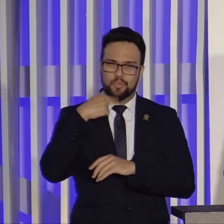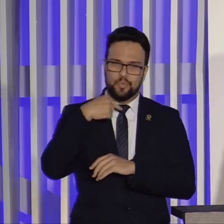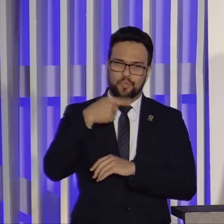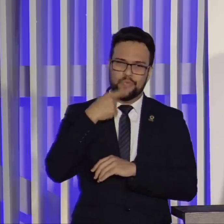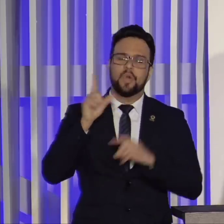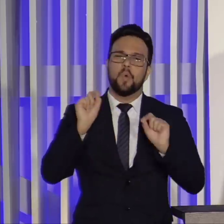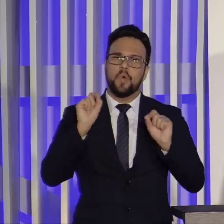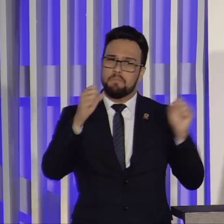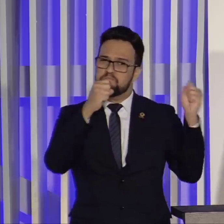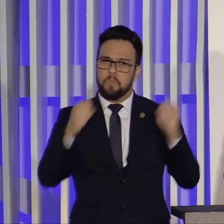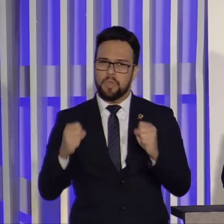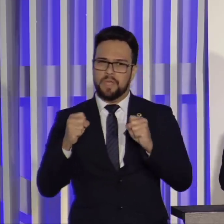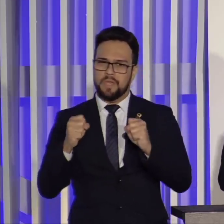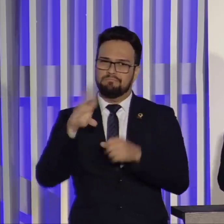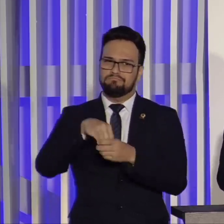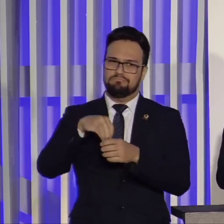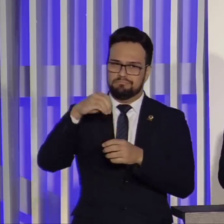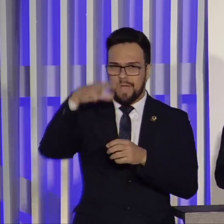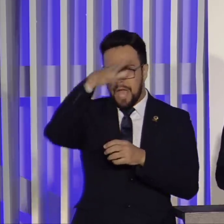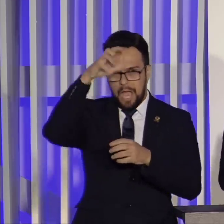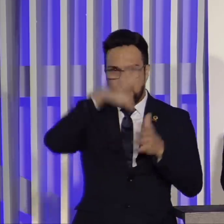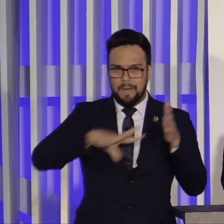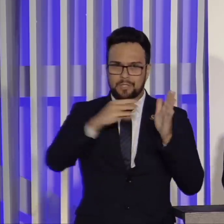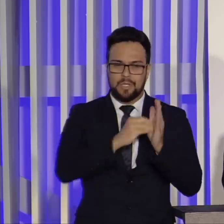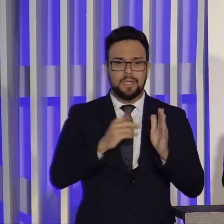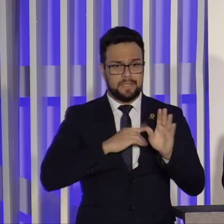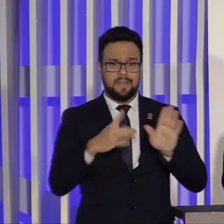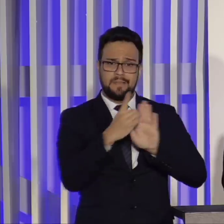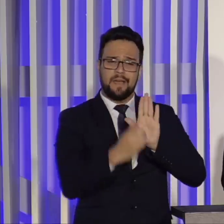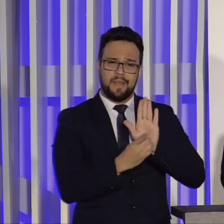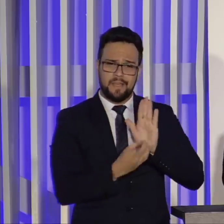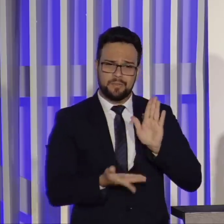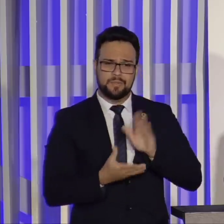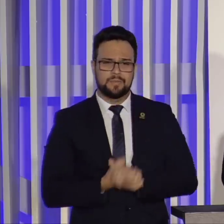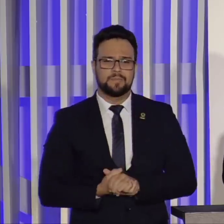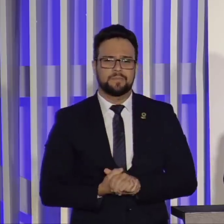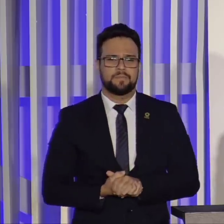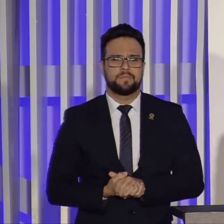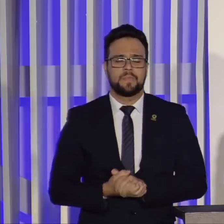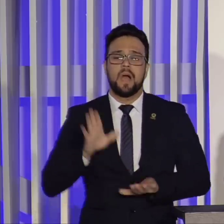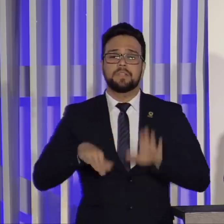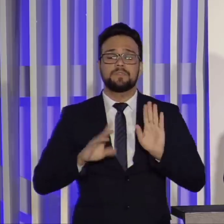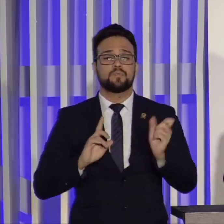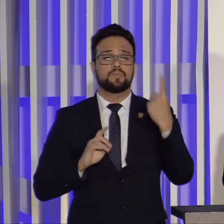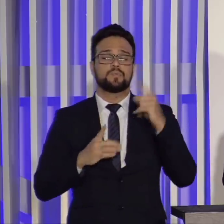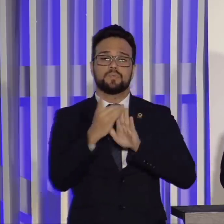sobre a nossa região amazônica. Nós temos decretos. Por muitas vezes, um decreto